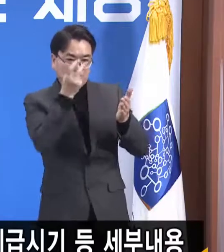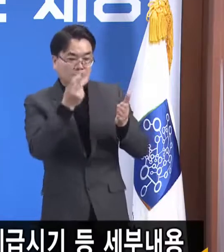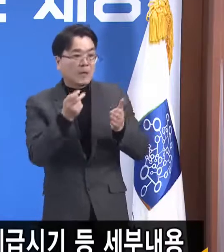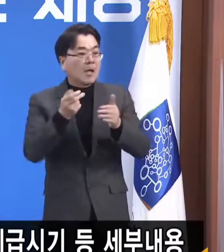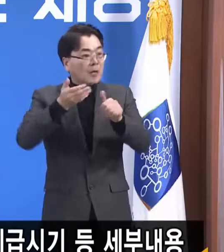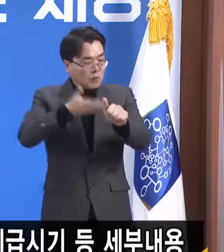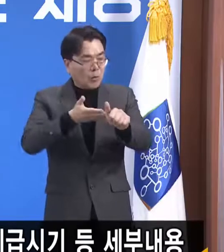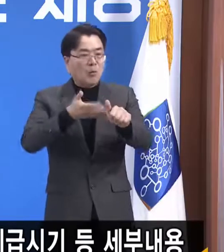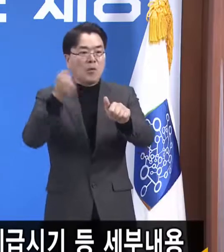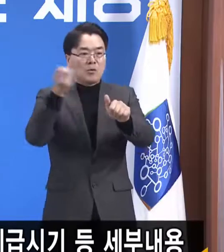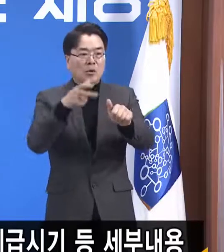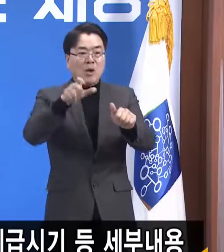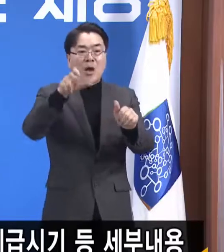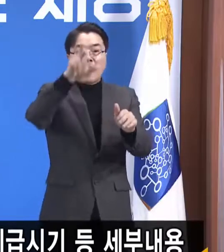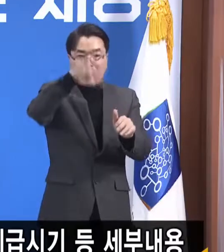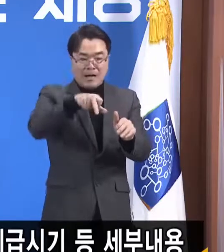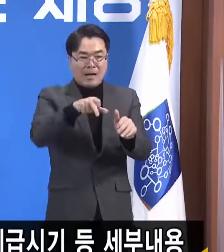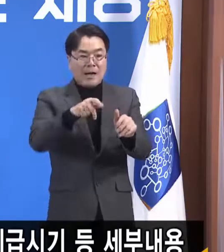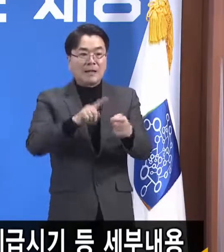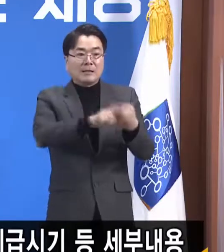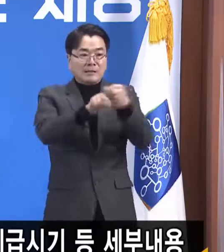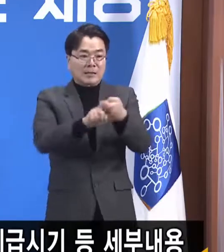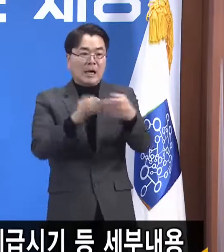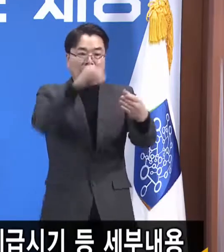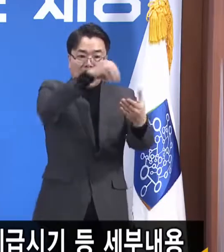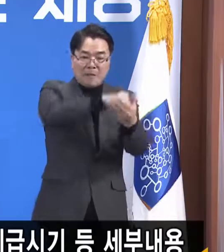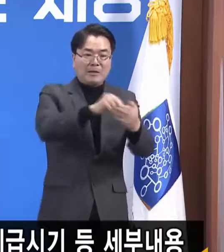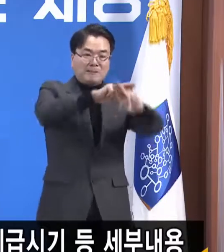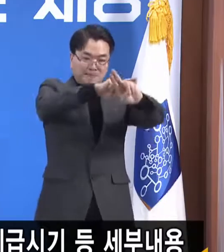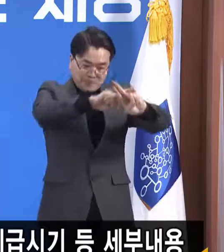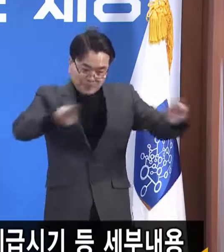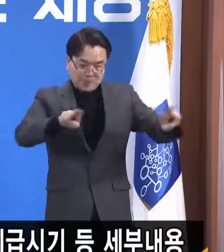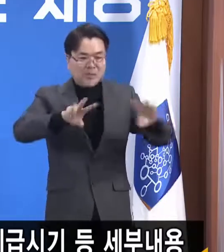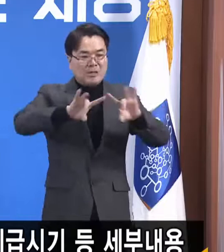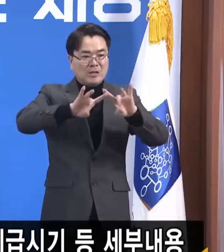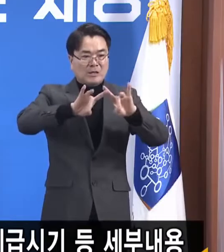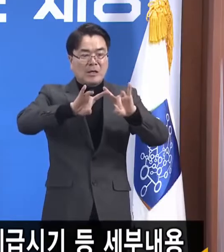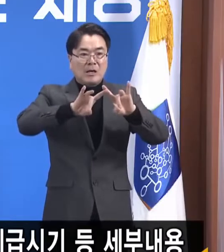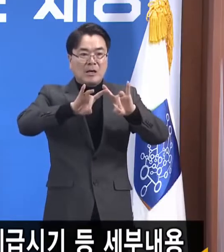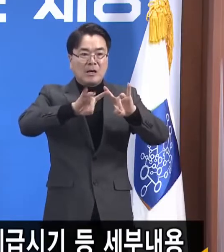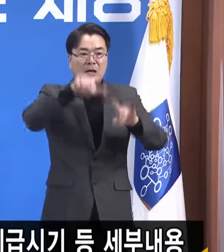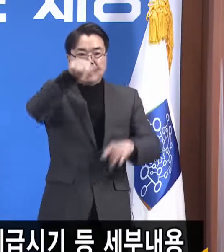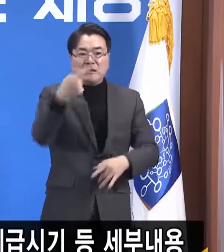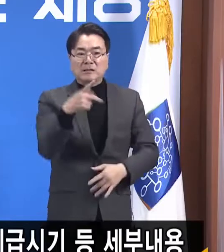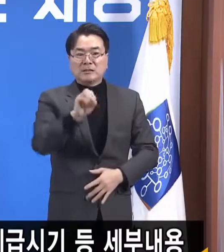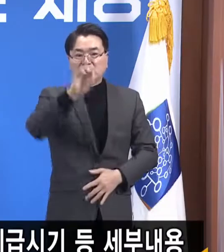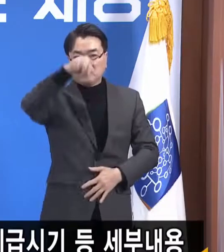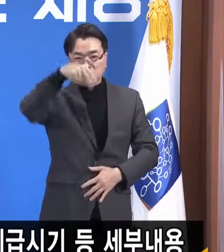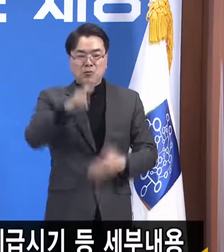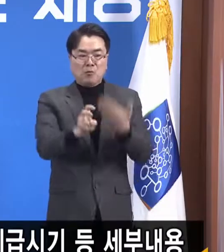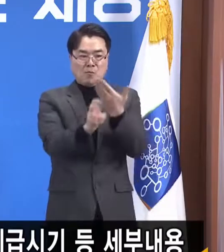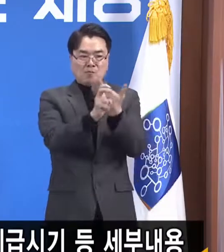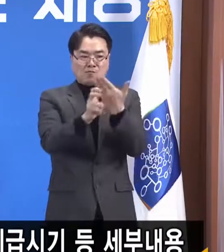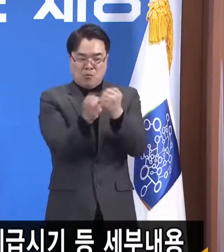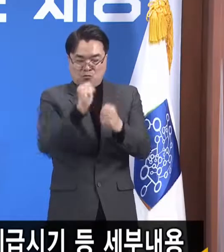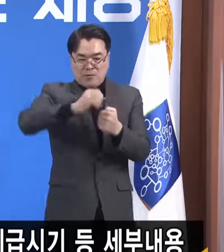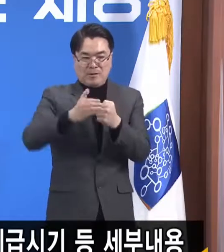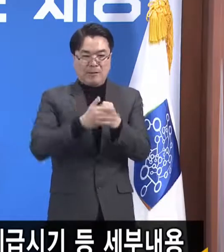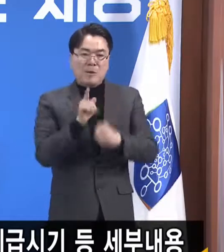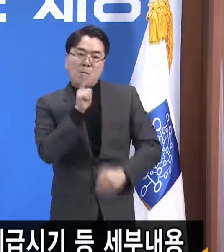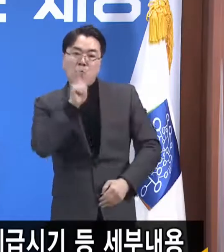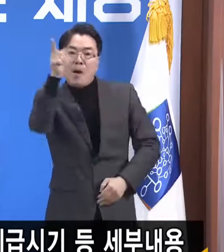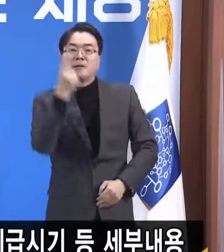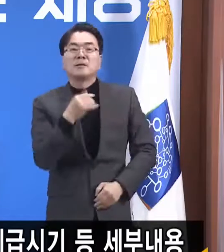카드 가맹점 취소 그다음에 전자금융법 위반으로 형사고발 조치했다는 것을 말씀드립니다.